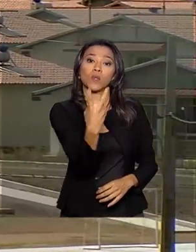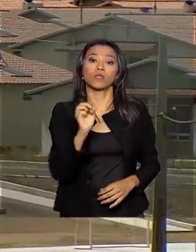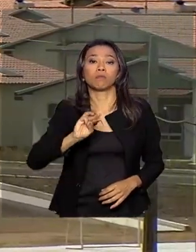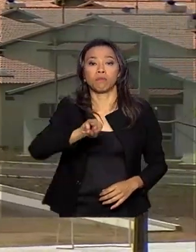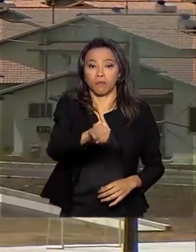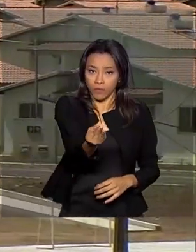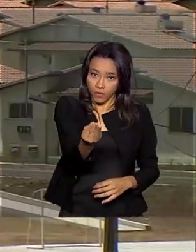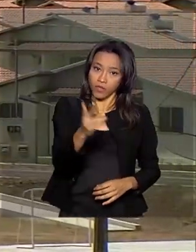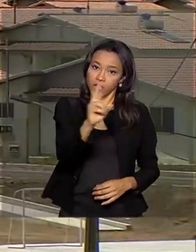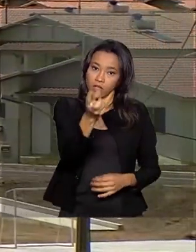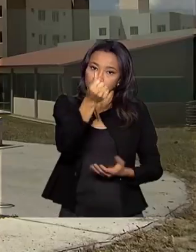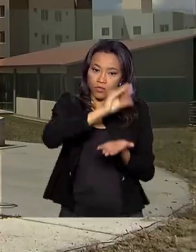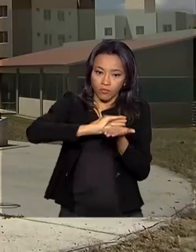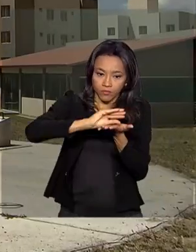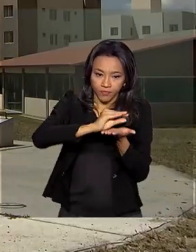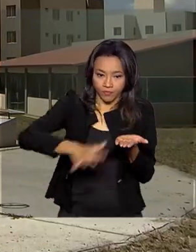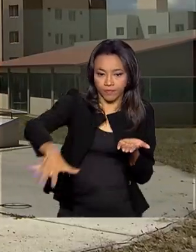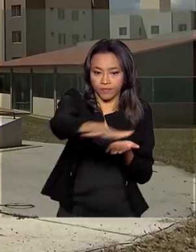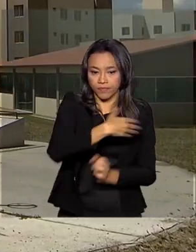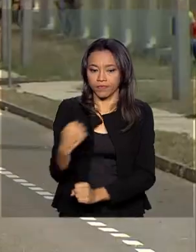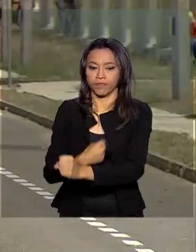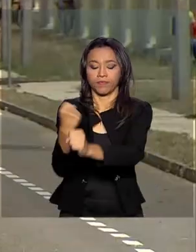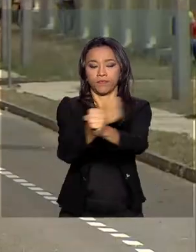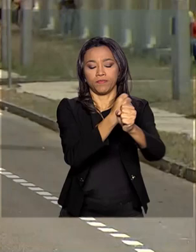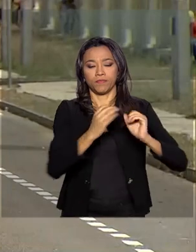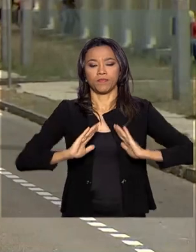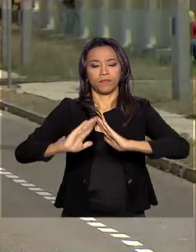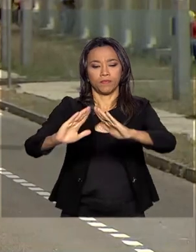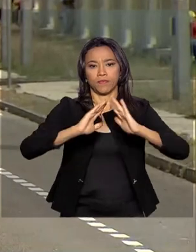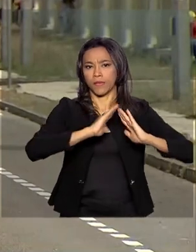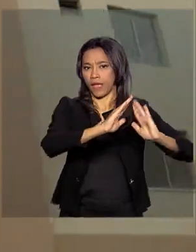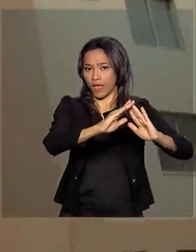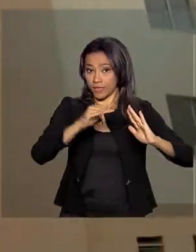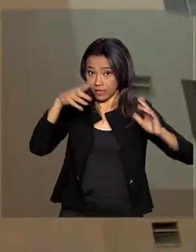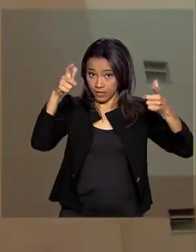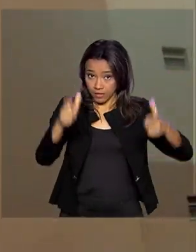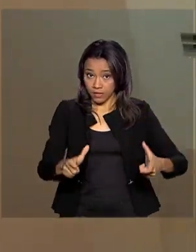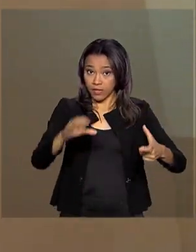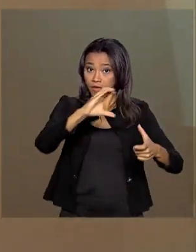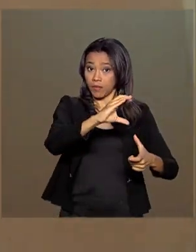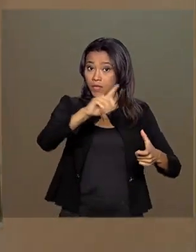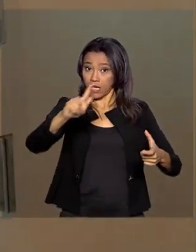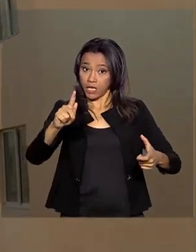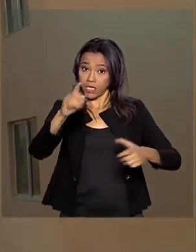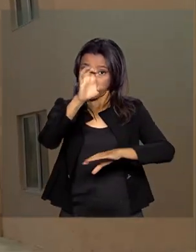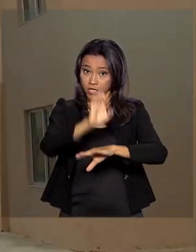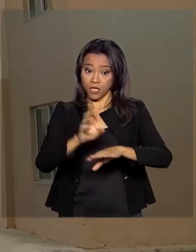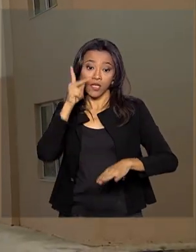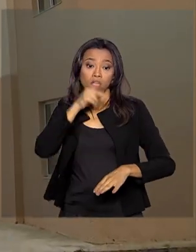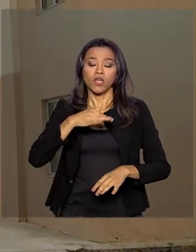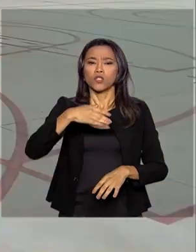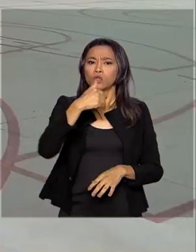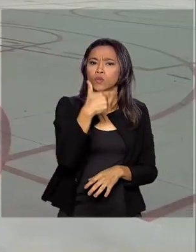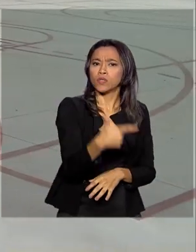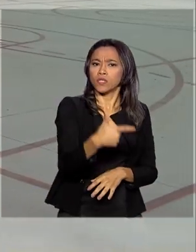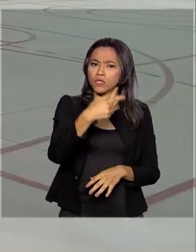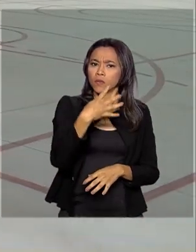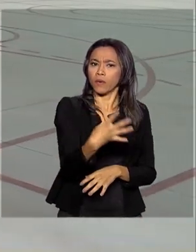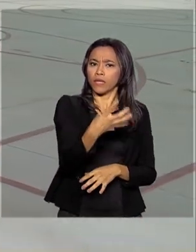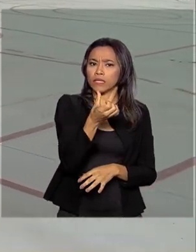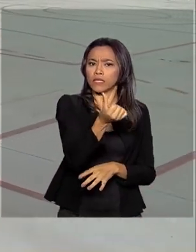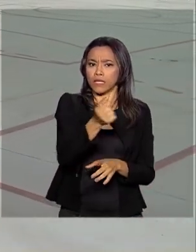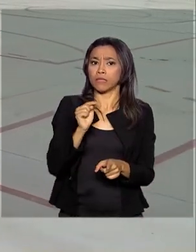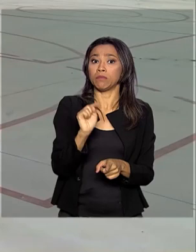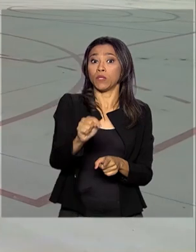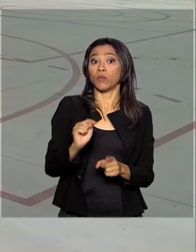de reais investidos no empreendimento. Com o condomínio em Campina Grande, já são quase 246 mil casas